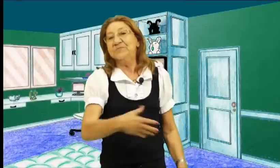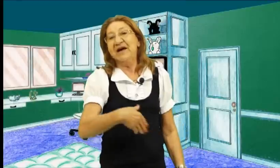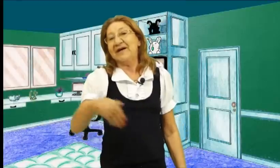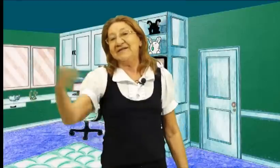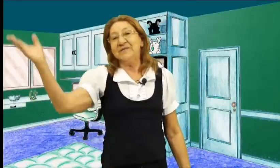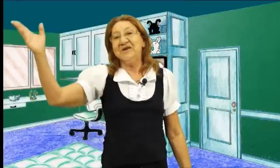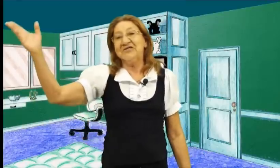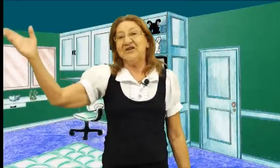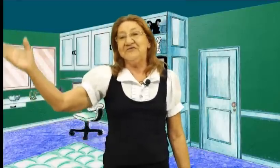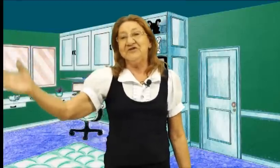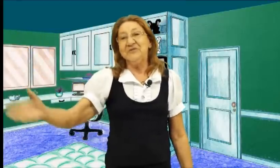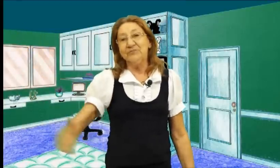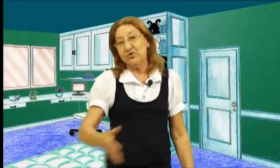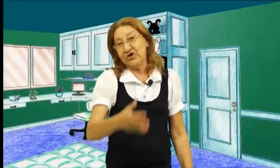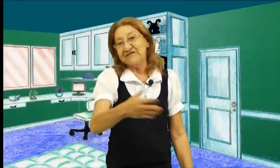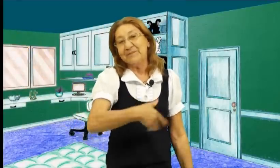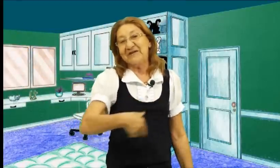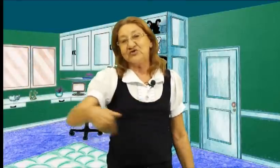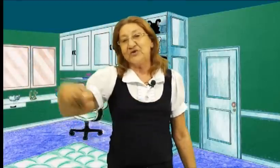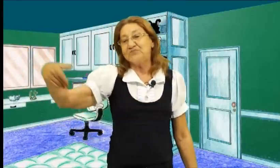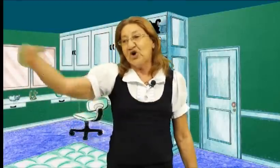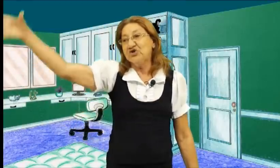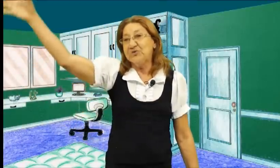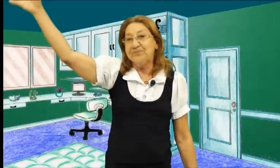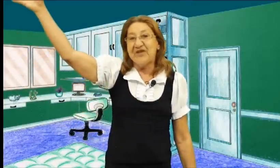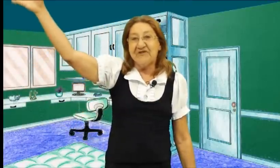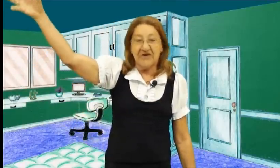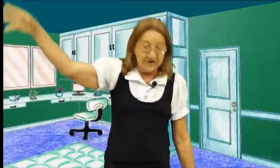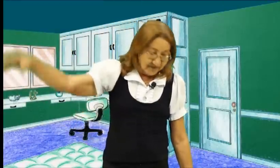Minha Casa Minha Dívida Porque você passa o tempo todinho devendo